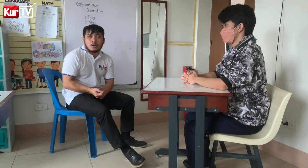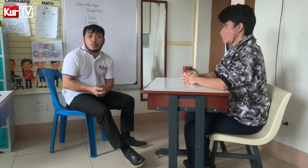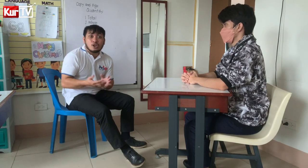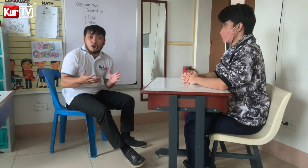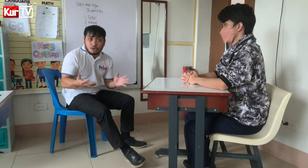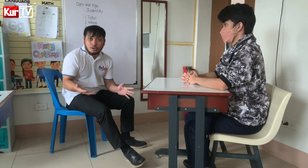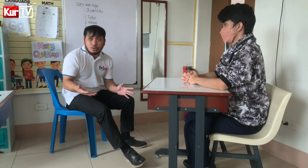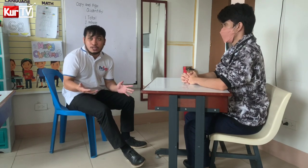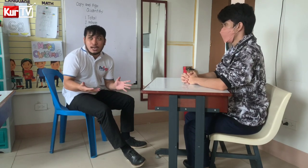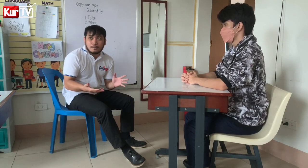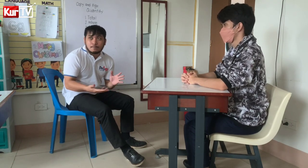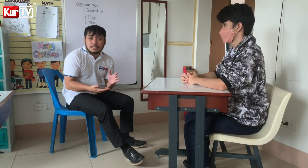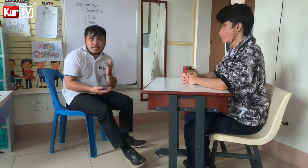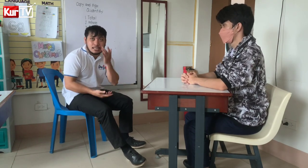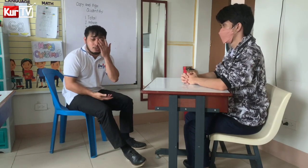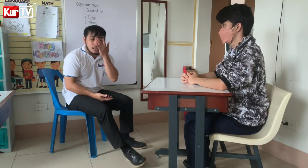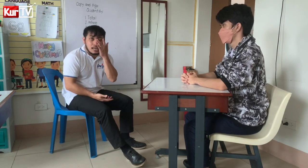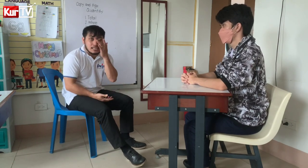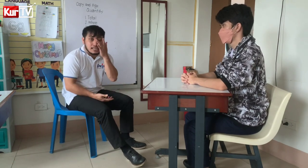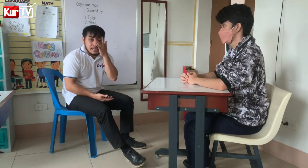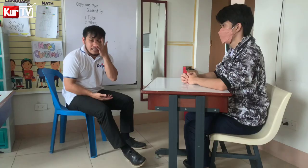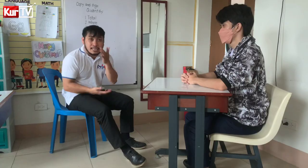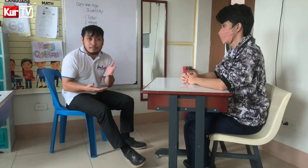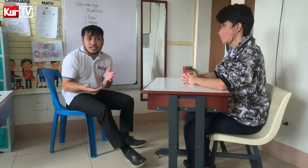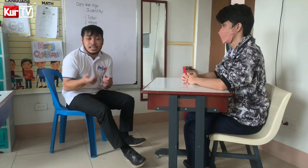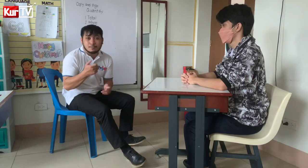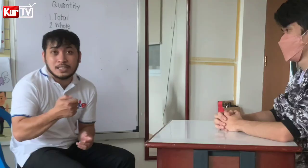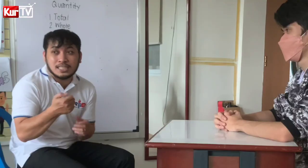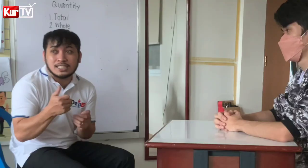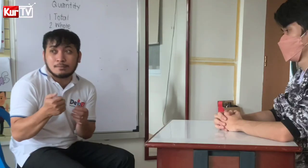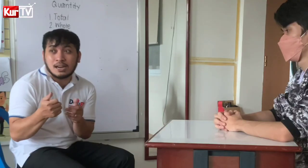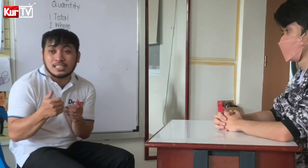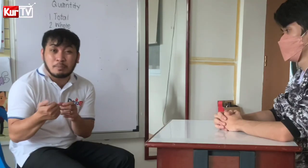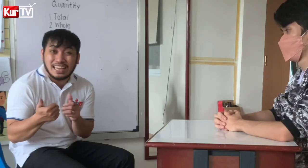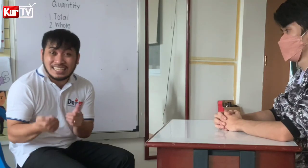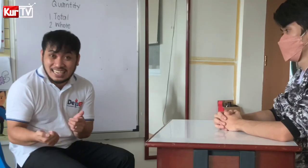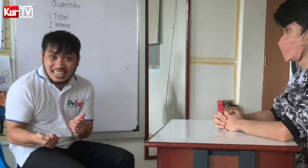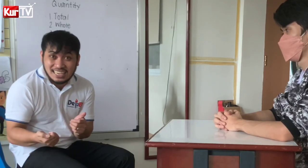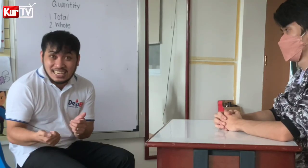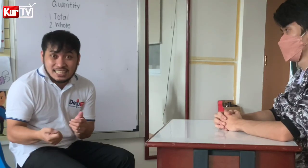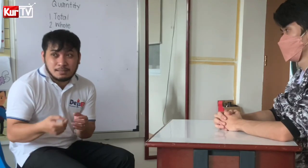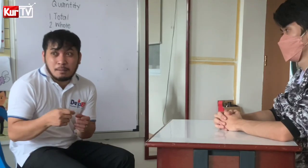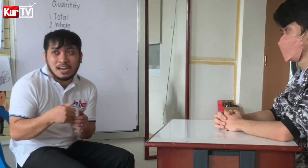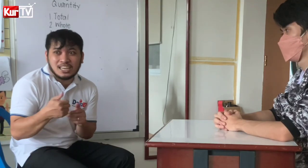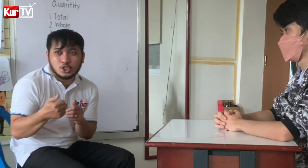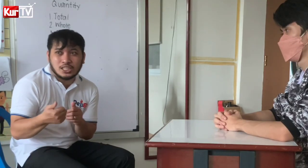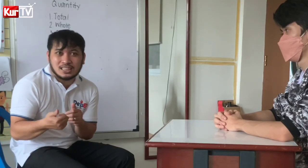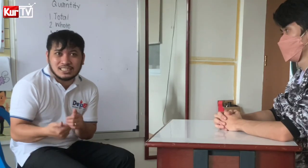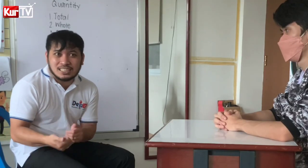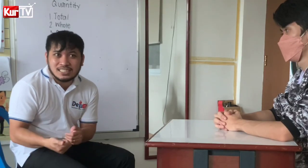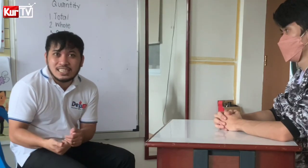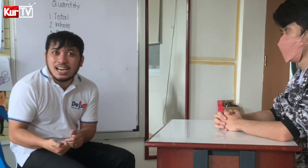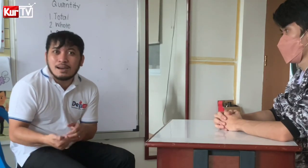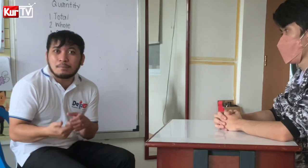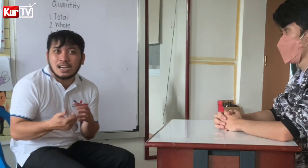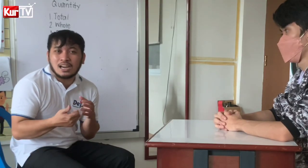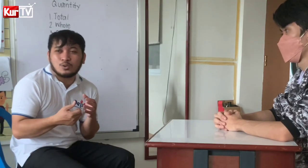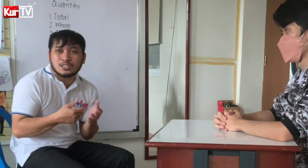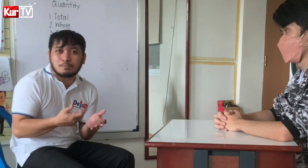We all know na minsan yun yung talagang Nalipidilema na specialist Sa mga studying Pag chat natin sila Pag nausap